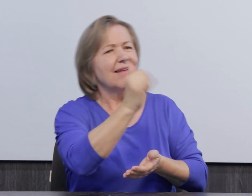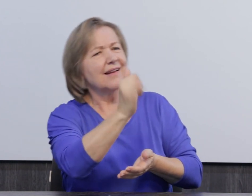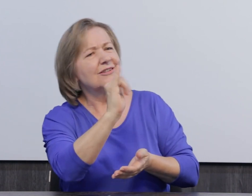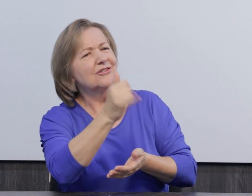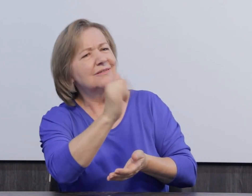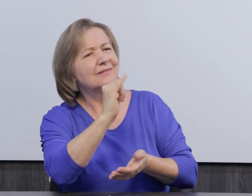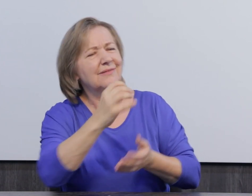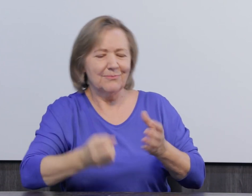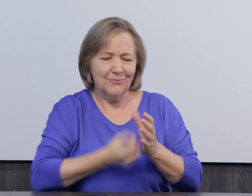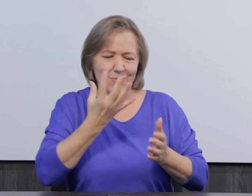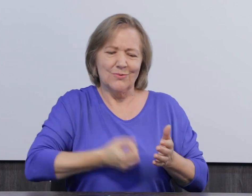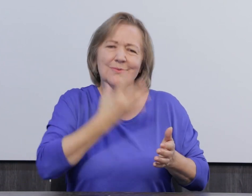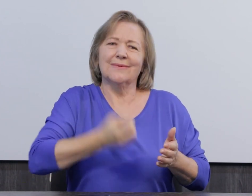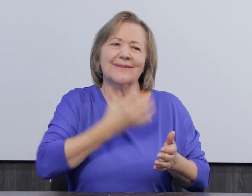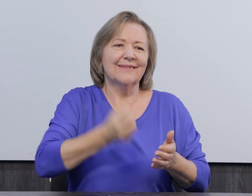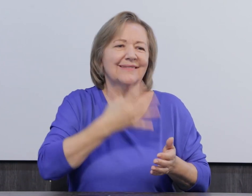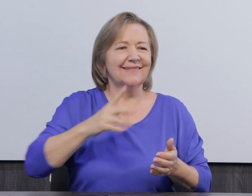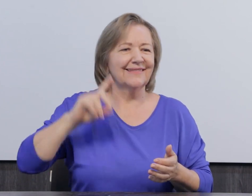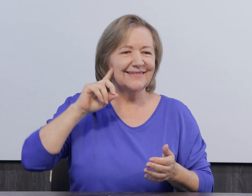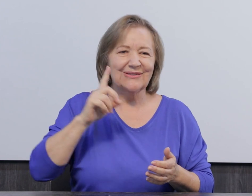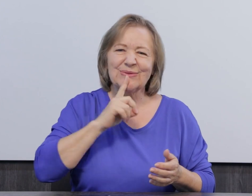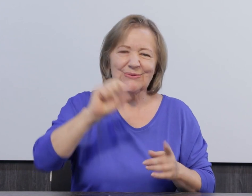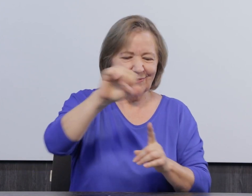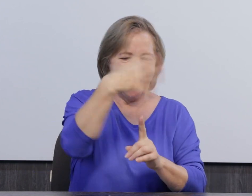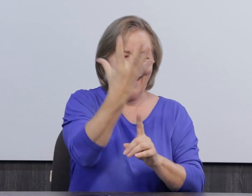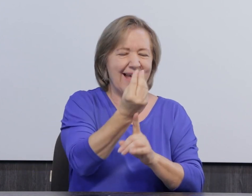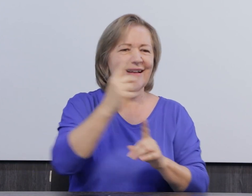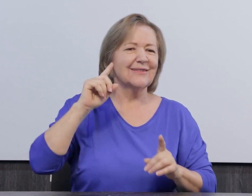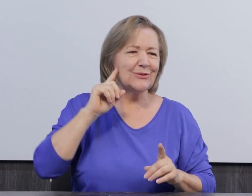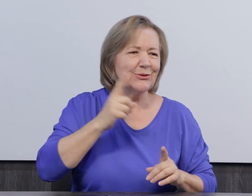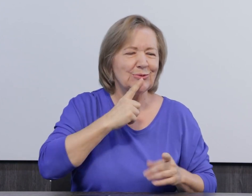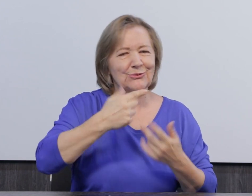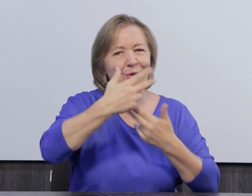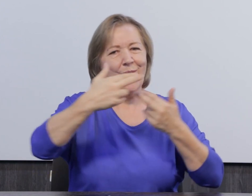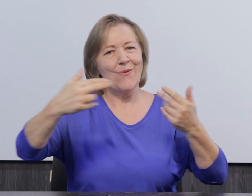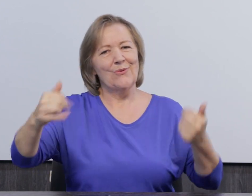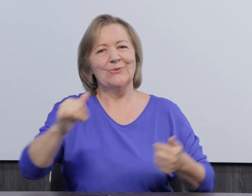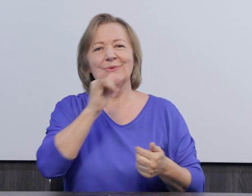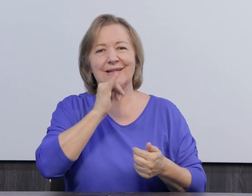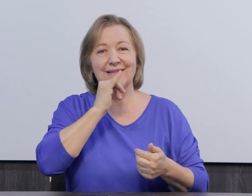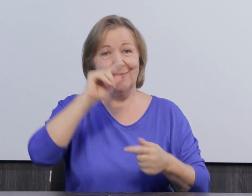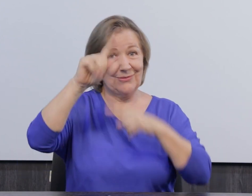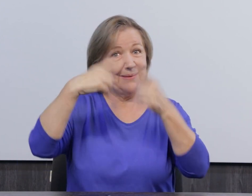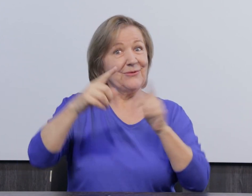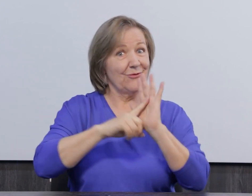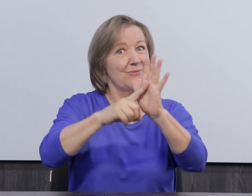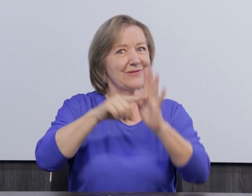de produzir histórias, arte e diversas coisas que nós iremos trabalhar ao